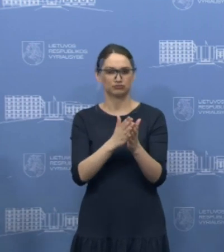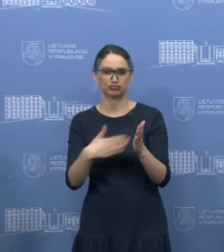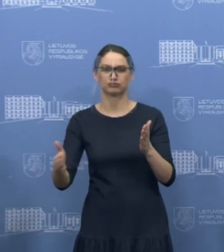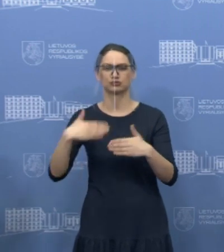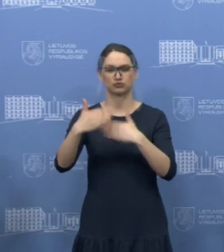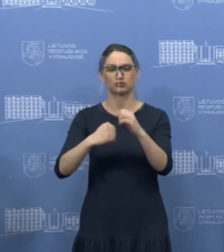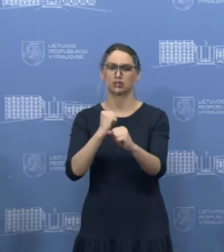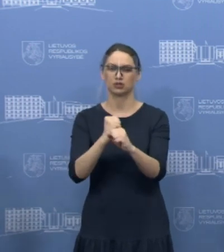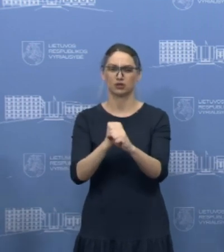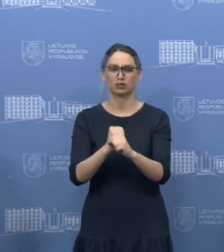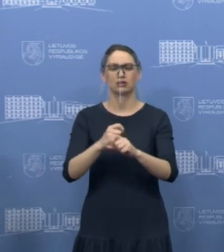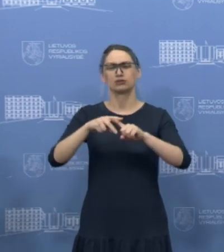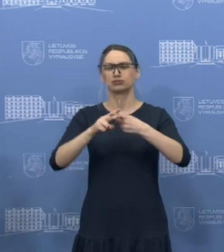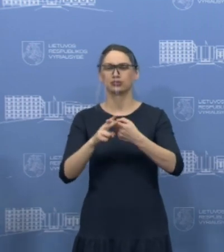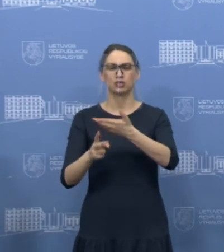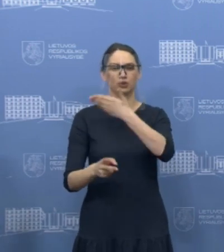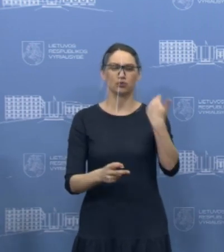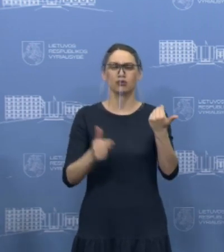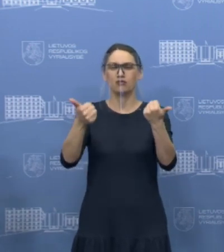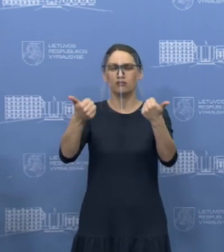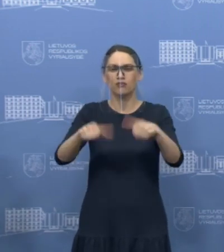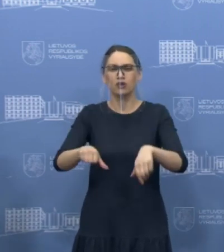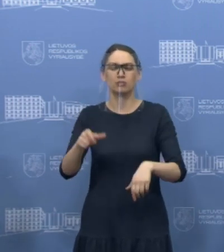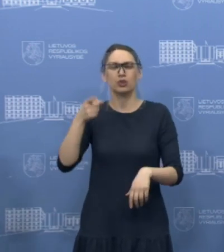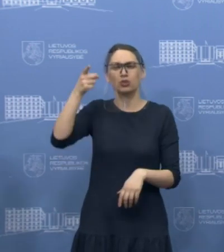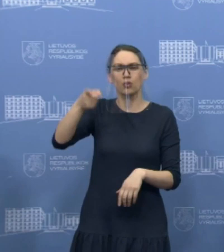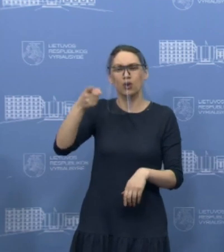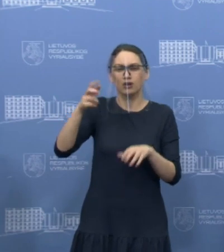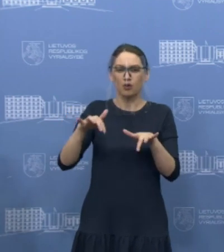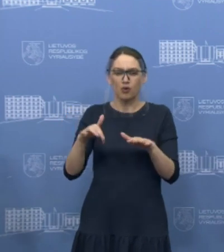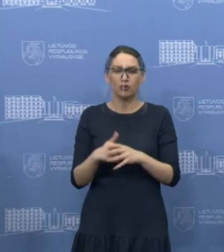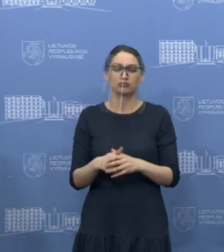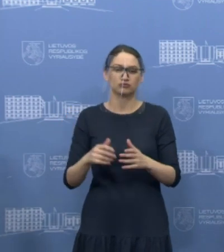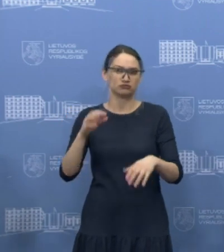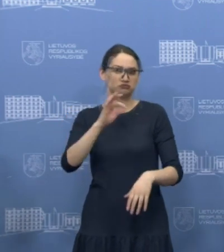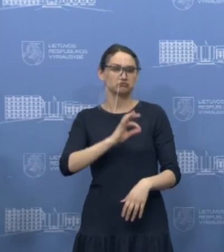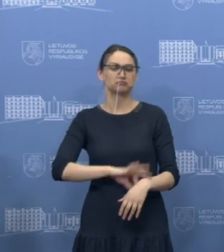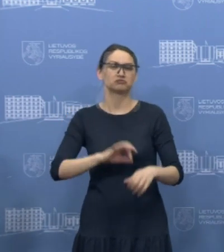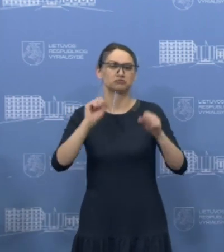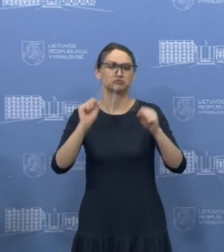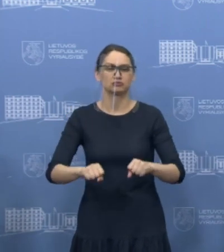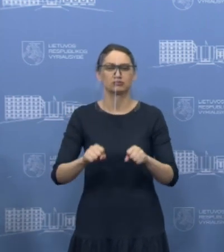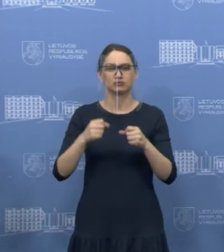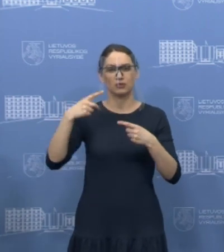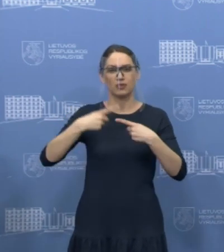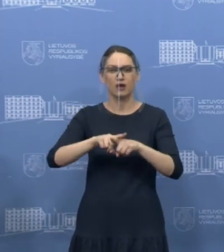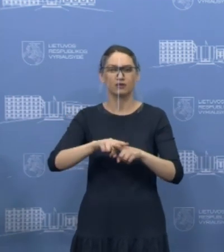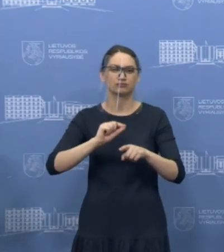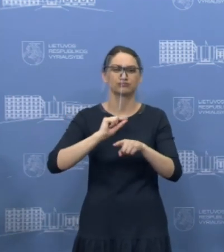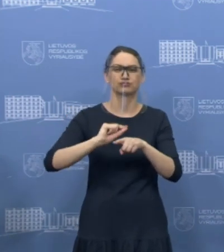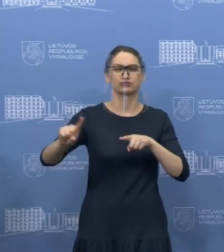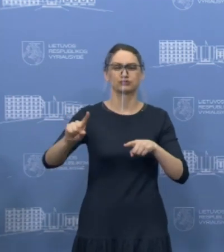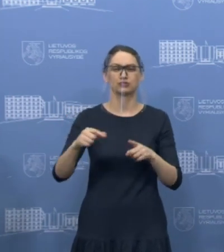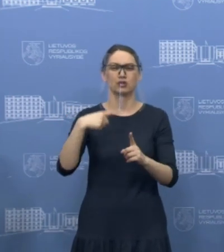tą dalyką organizuosime nuotoliniu būdu, yra puikus būdas skaitmenizuotis, puikus būdas susitelkti, puikus būdas